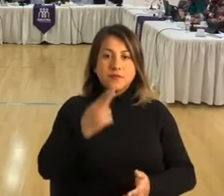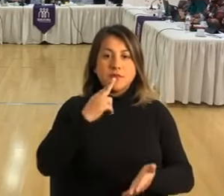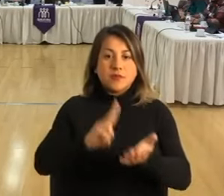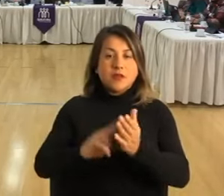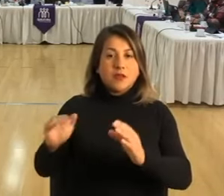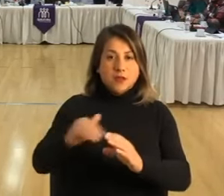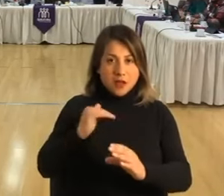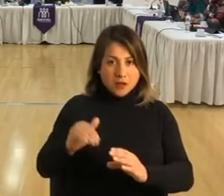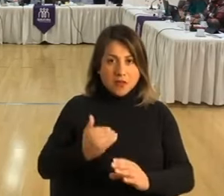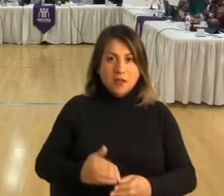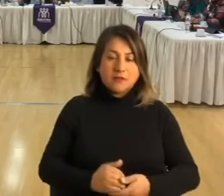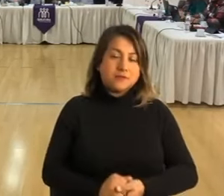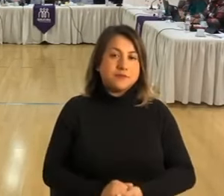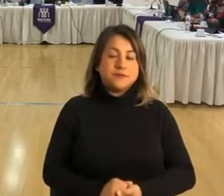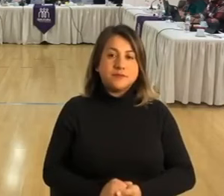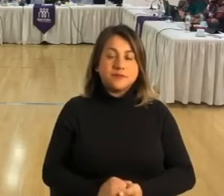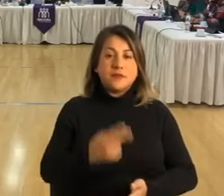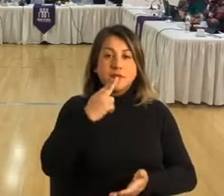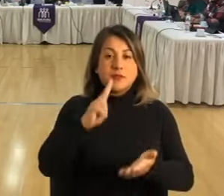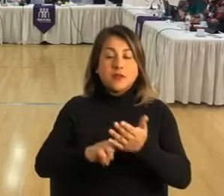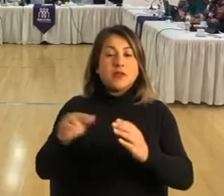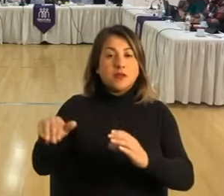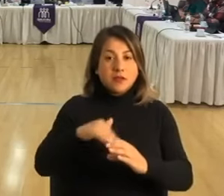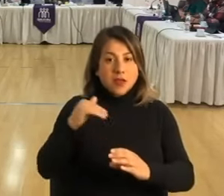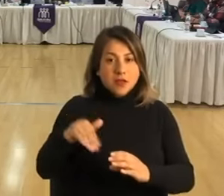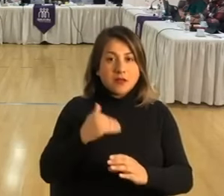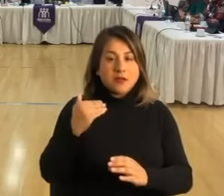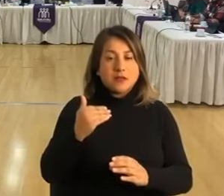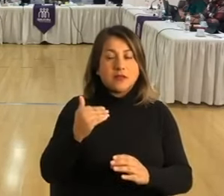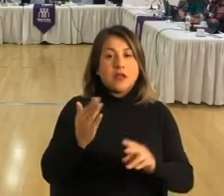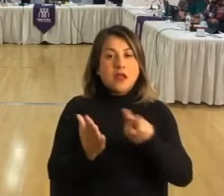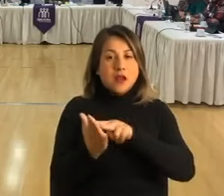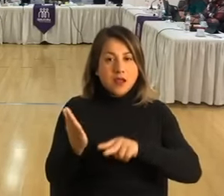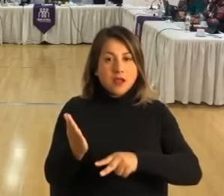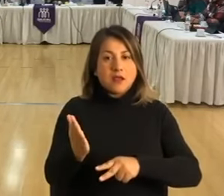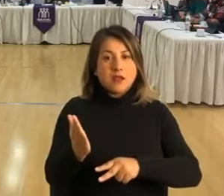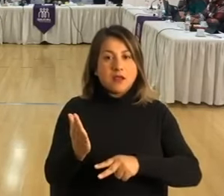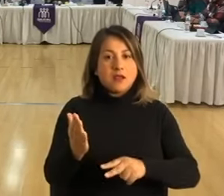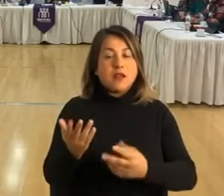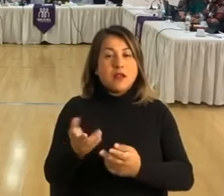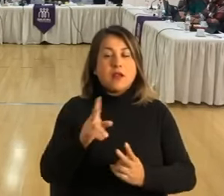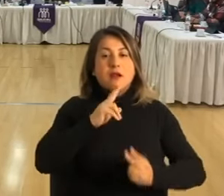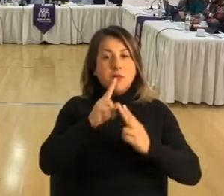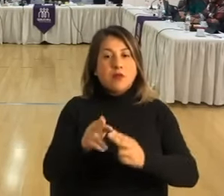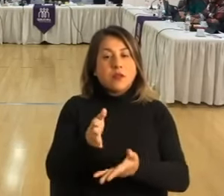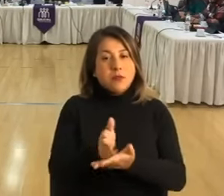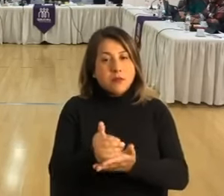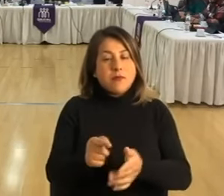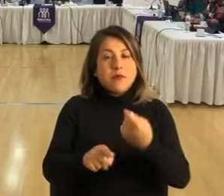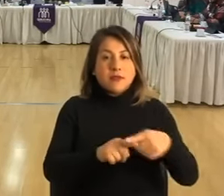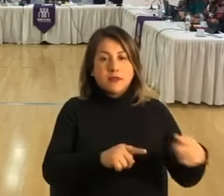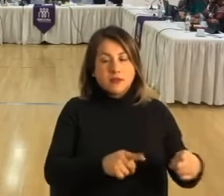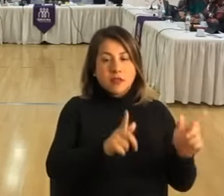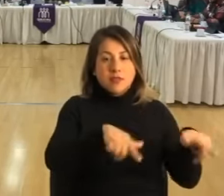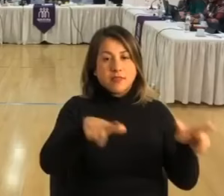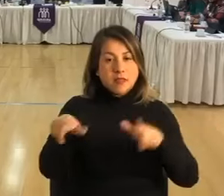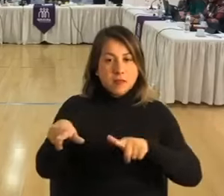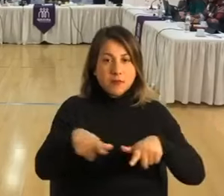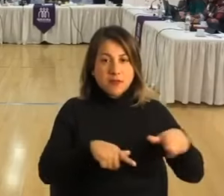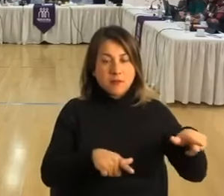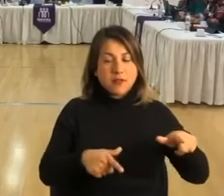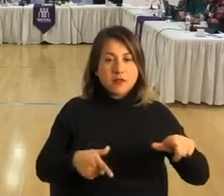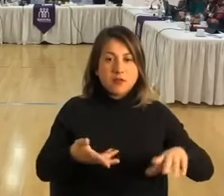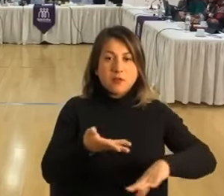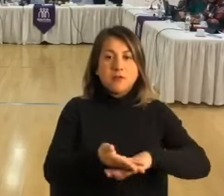¿Correspondencia? En correspondencia, como de costumbre, va a la lectura a las respuestas que han preparado las diferentes direcciones a las